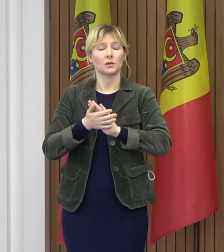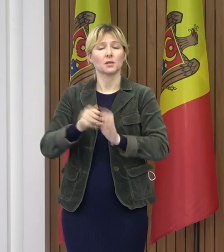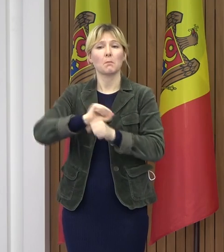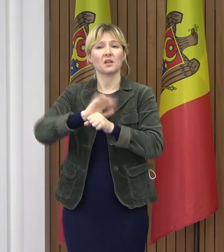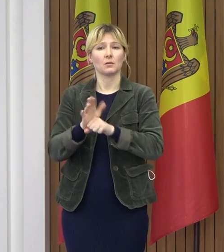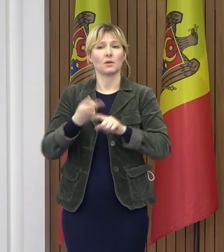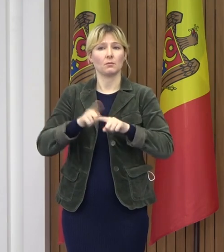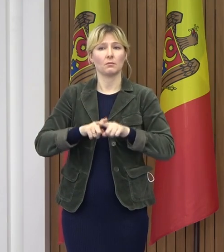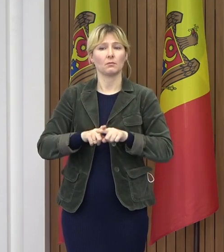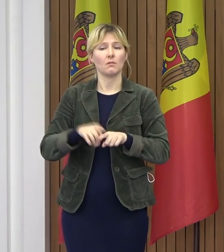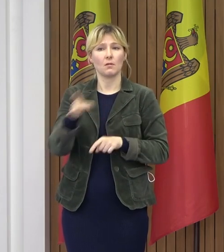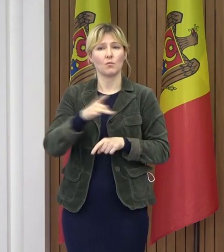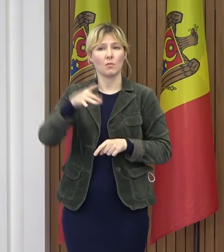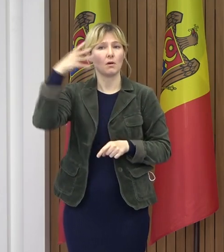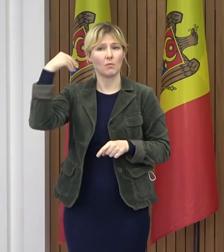Republica Moldova.